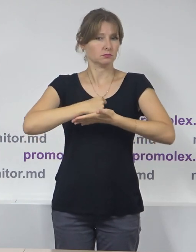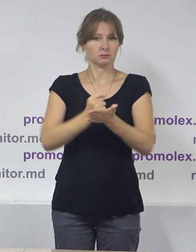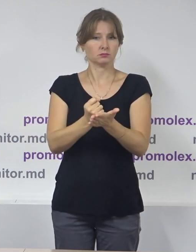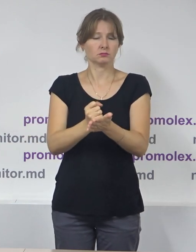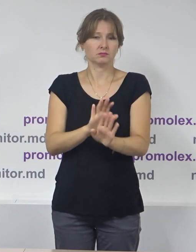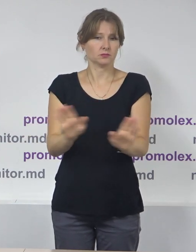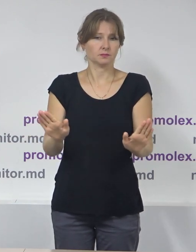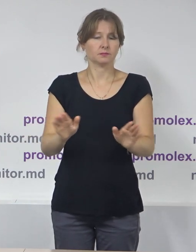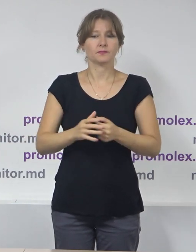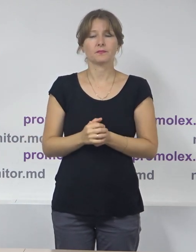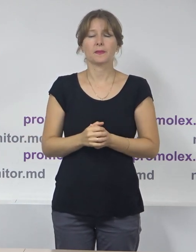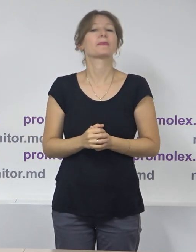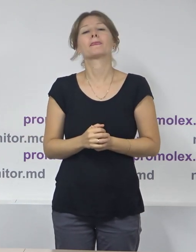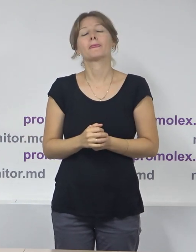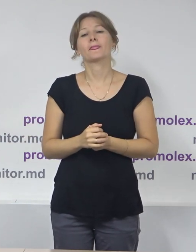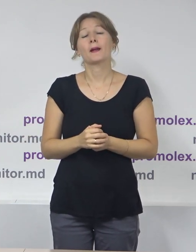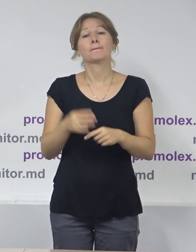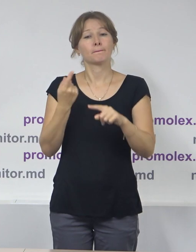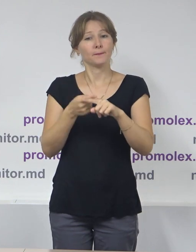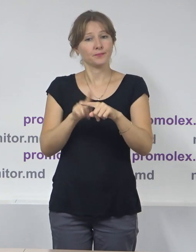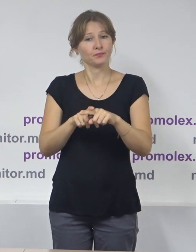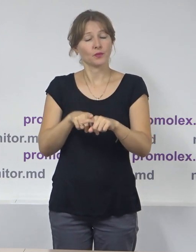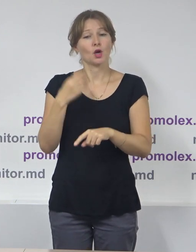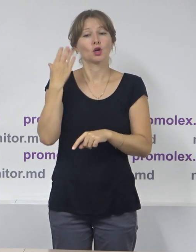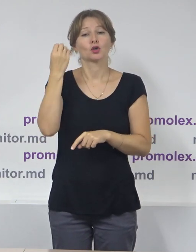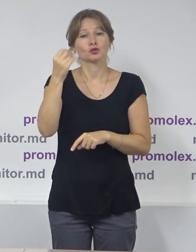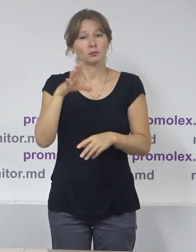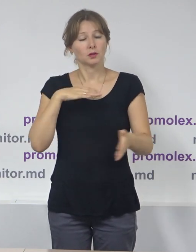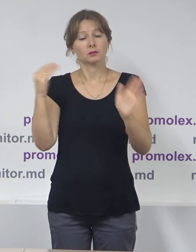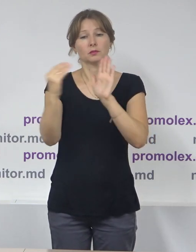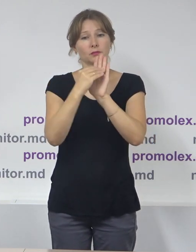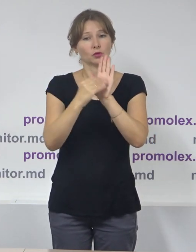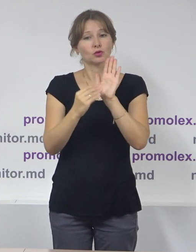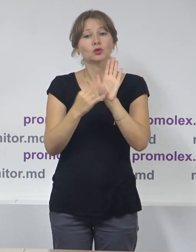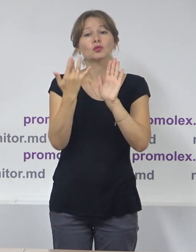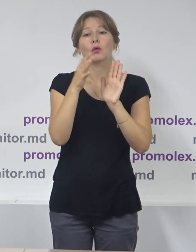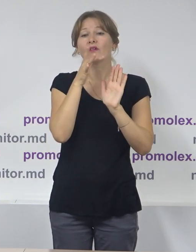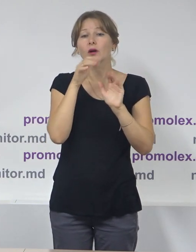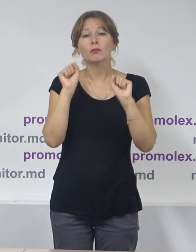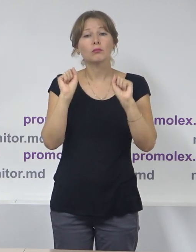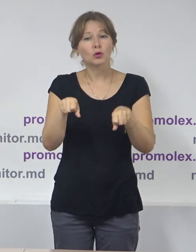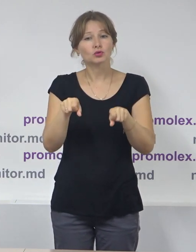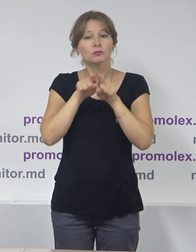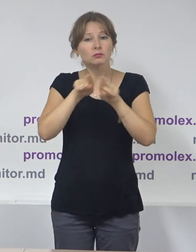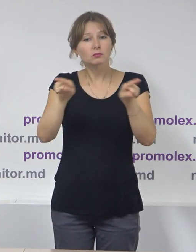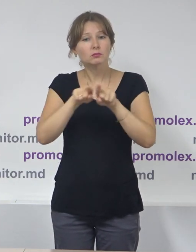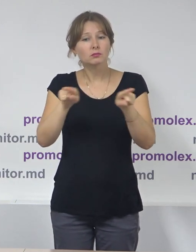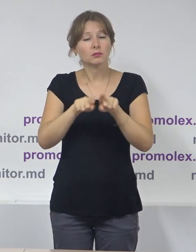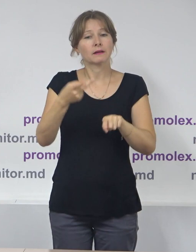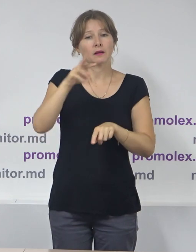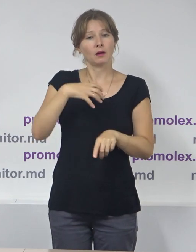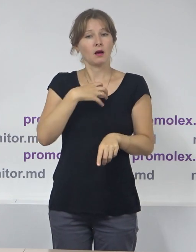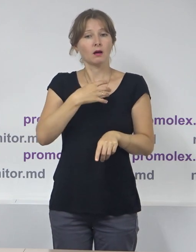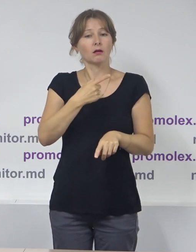în acest sens. De asemenea, fost uniformizată durată campaniei electorale. În acest sens, toți concurenții